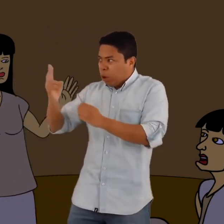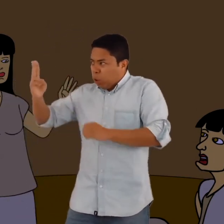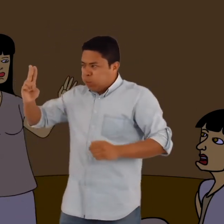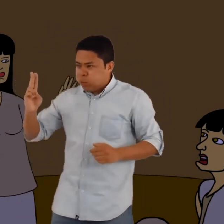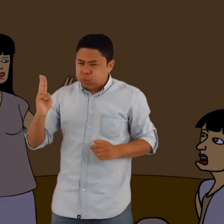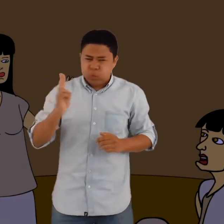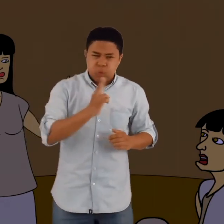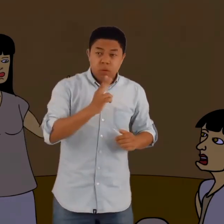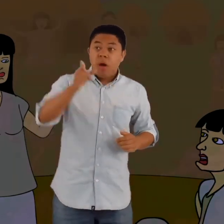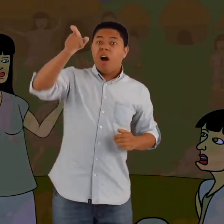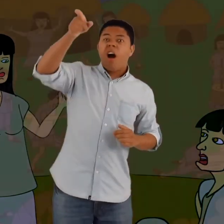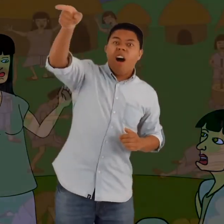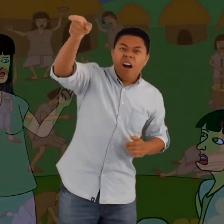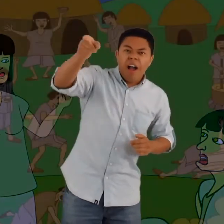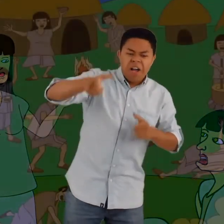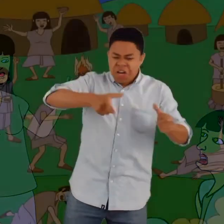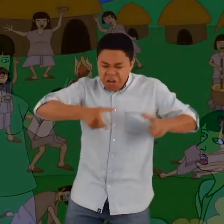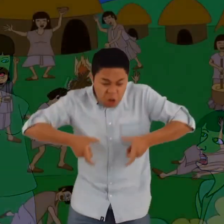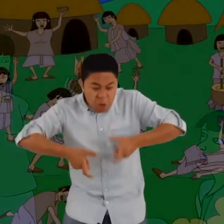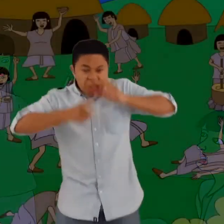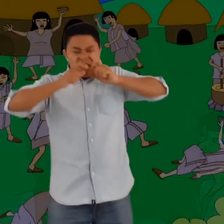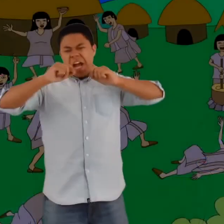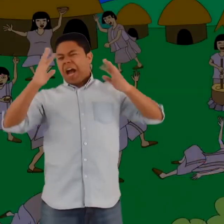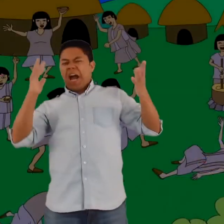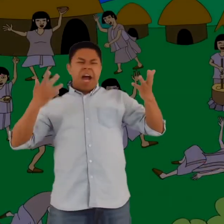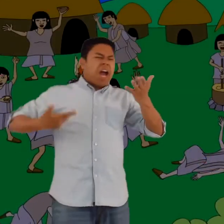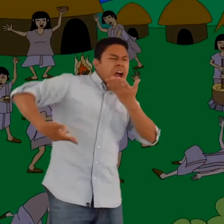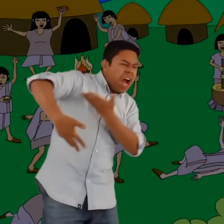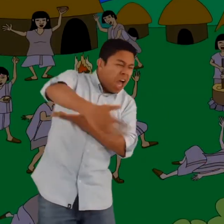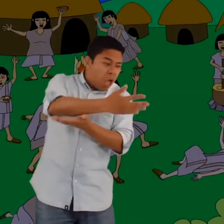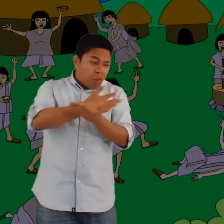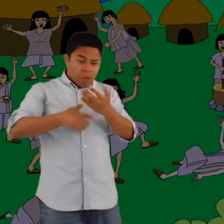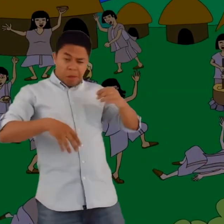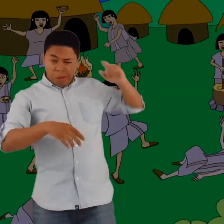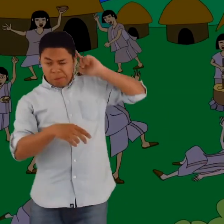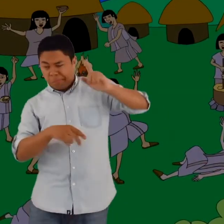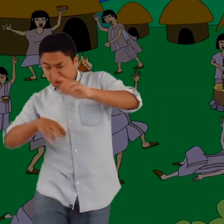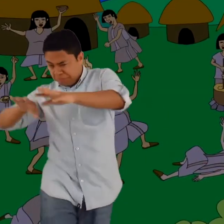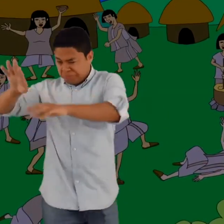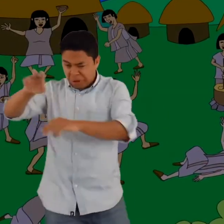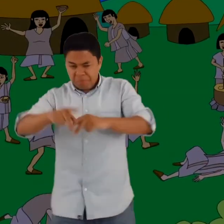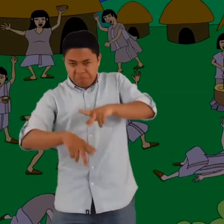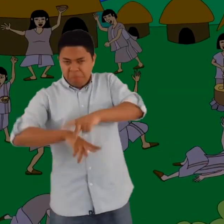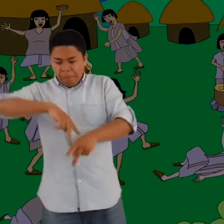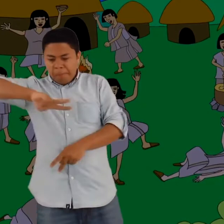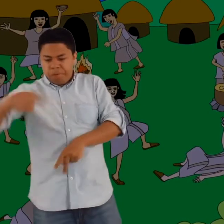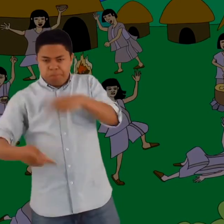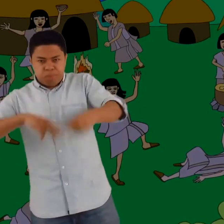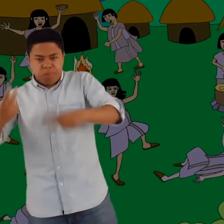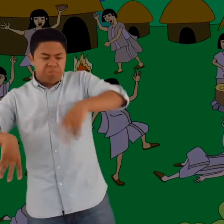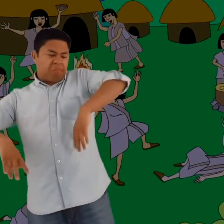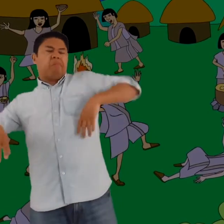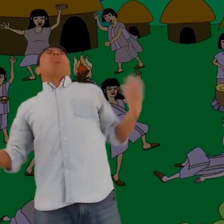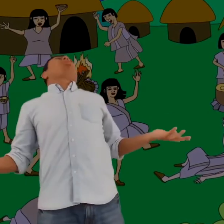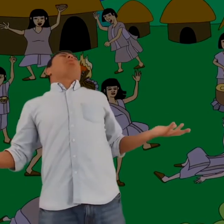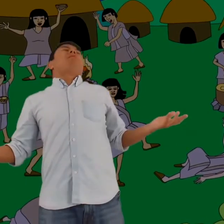Mientras salían, observaron a los jefes que se habían emborrachado hasta quedar inconscientes. Siguieron caminando para salir de la aldea,